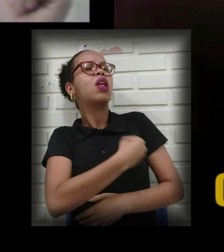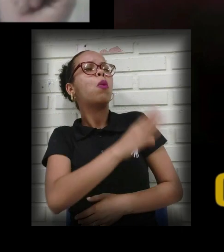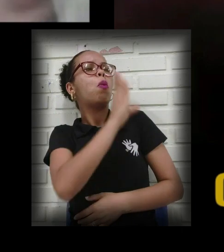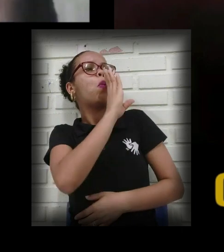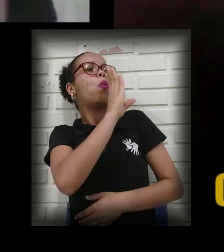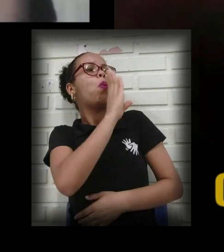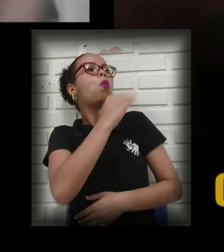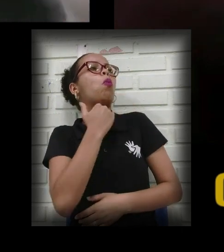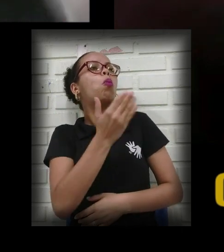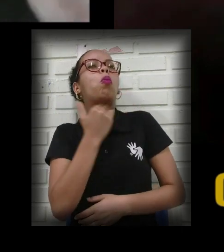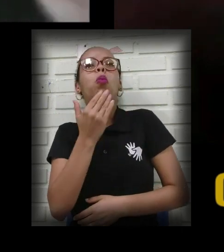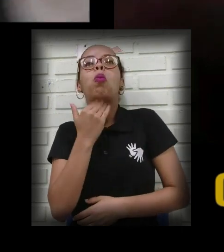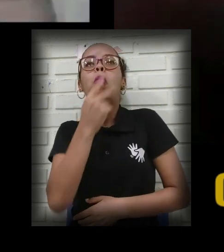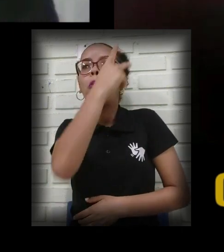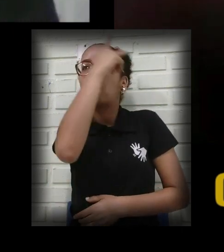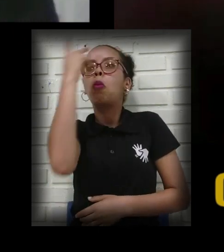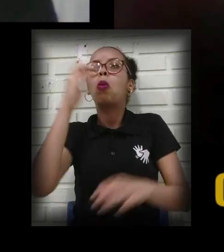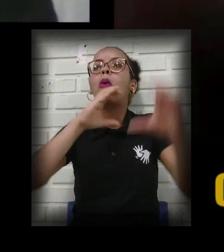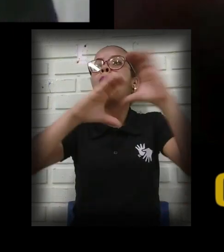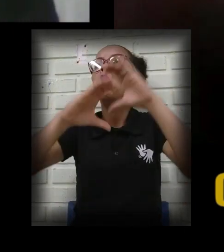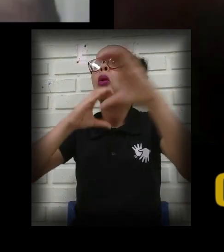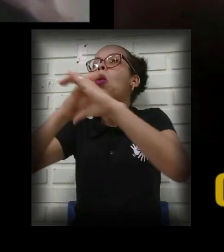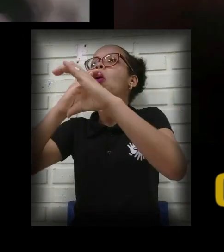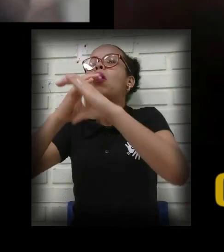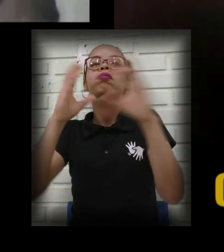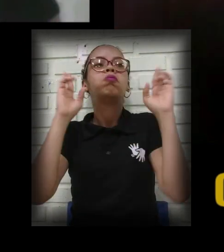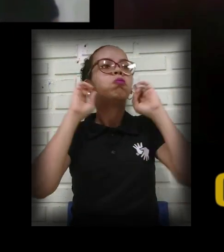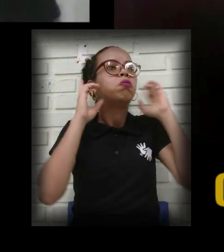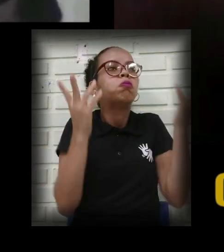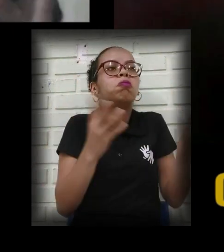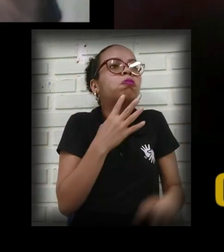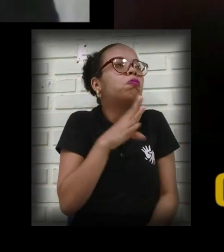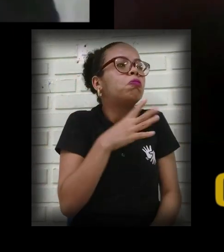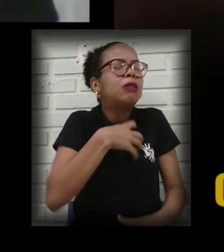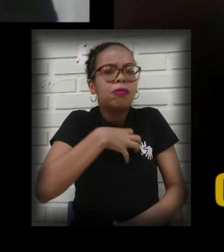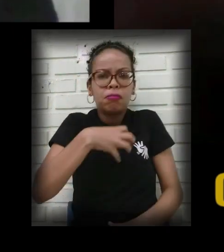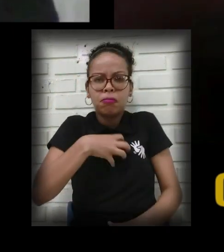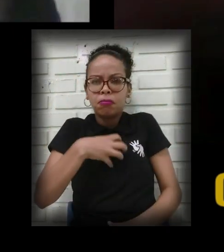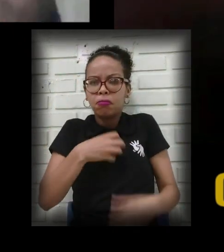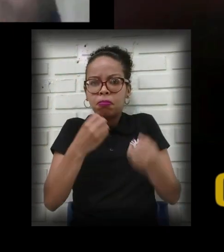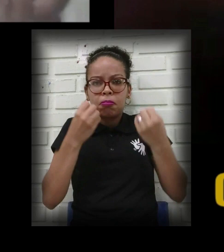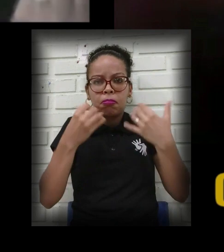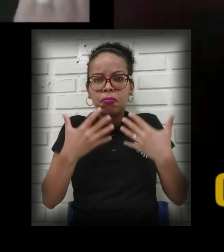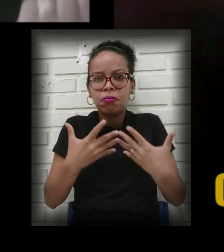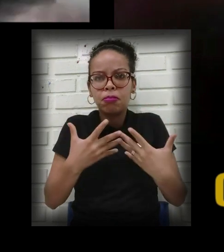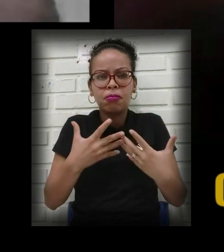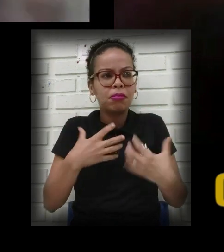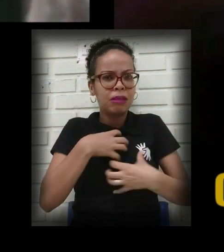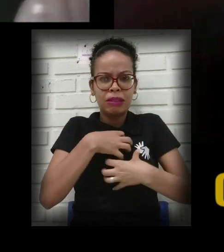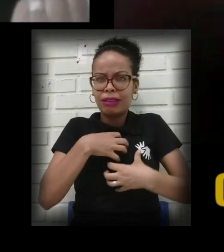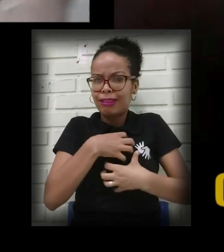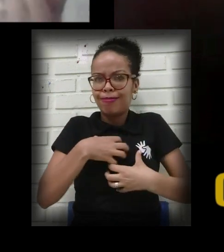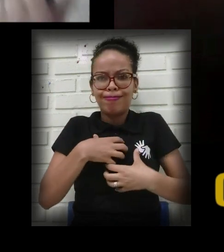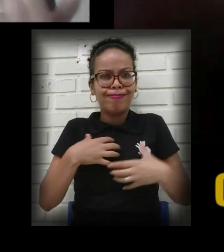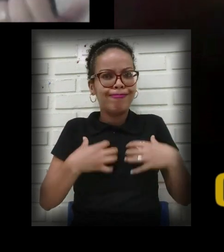onde ninguém vai saber o que você está falando, o que você está sentindo. Eu acho que seria uma sensação muito ruim, né?